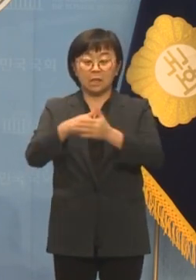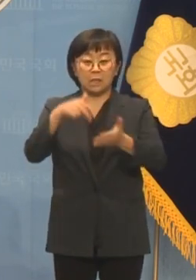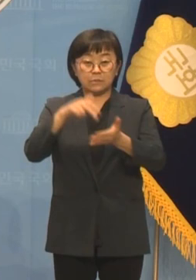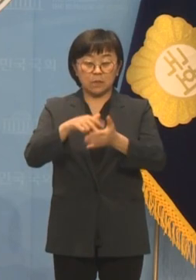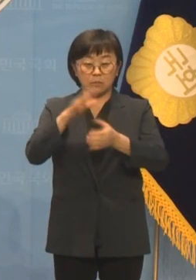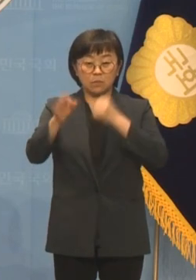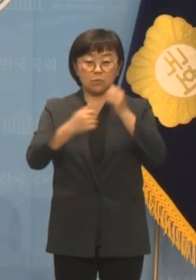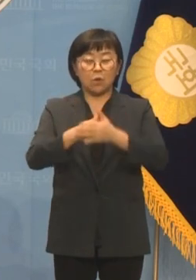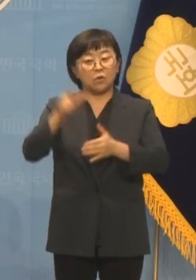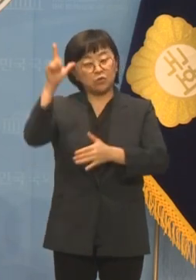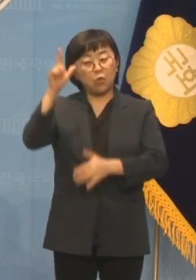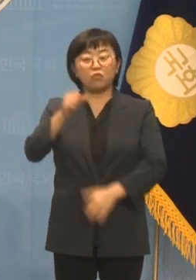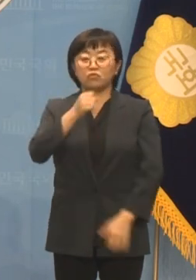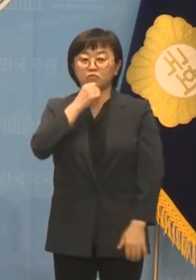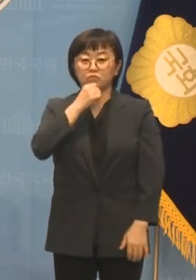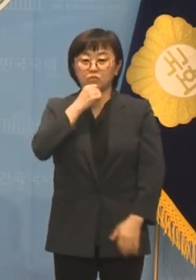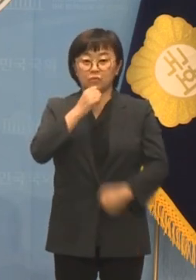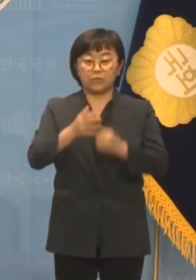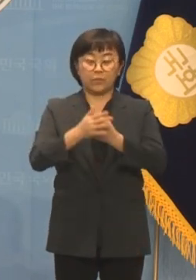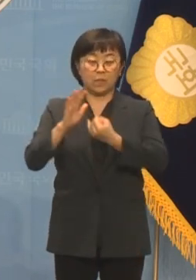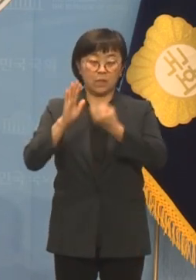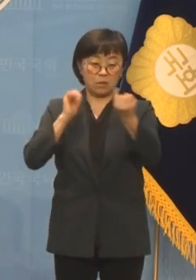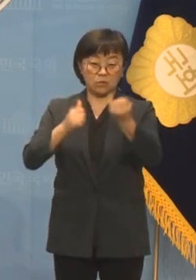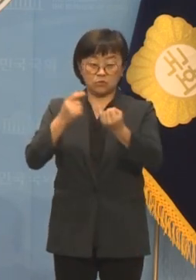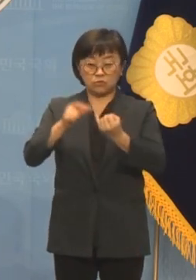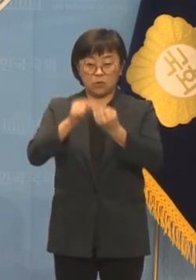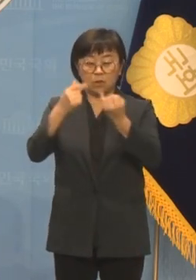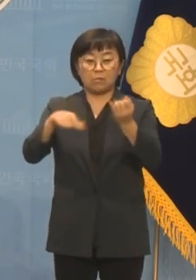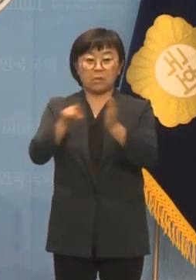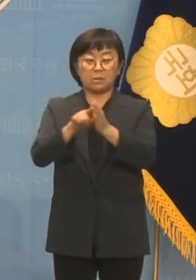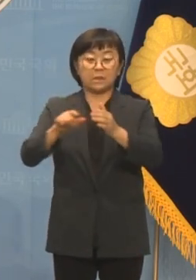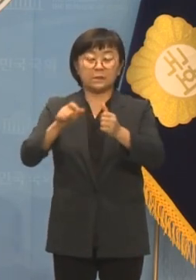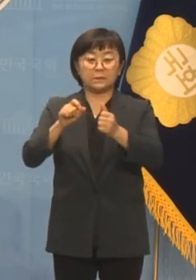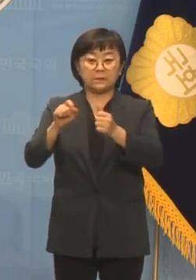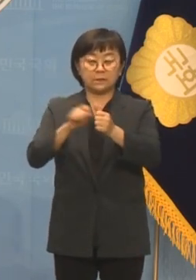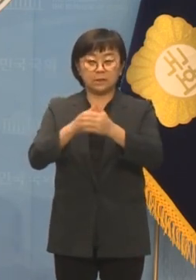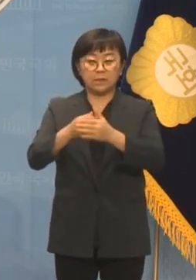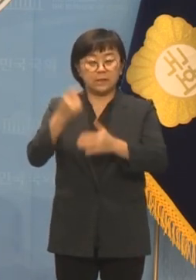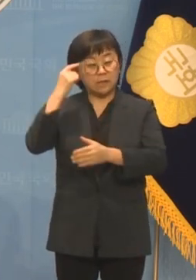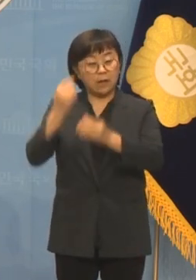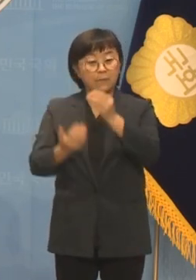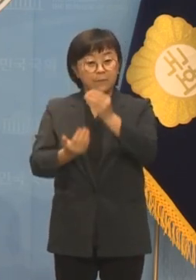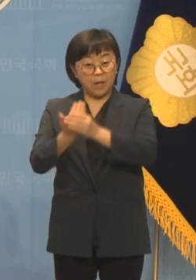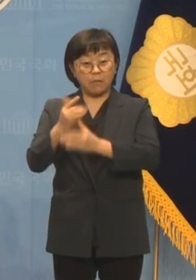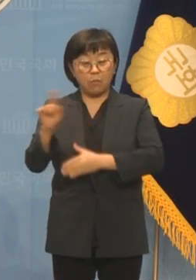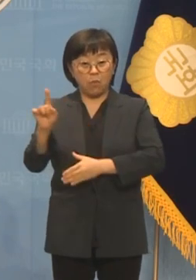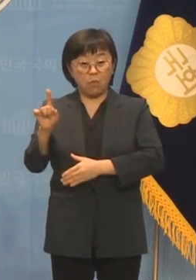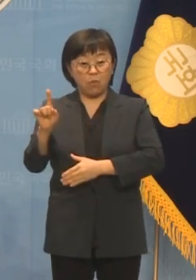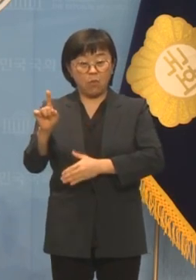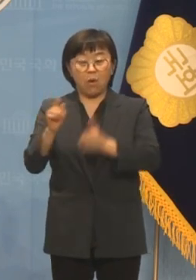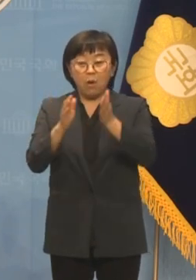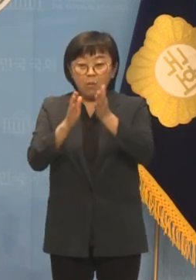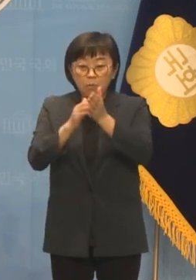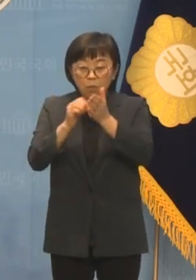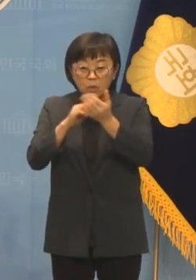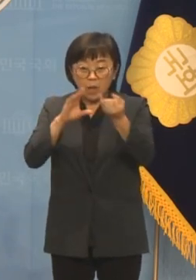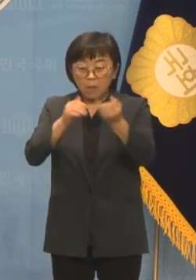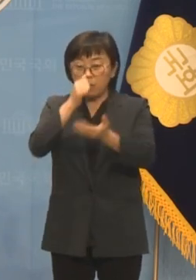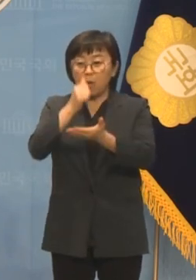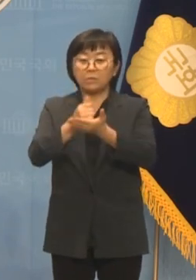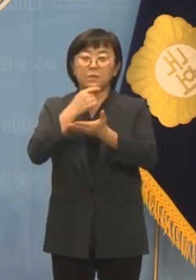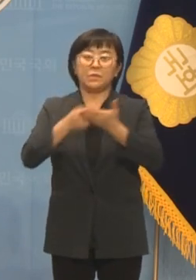명품백 수수 의혹 김건희 여사를 구하기 위해 측근들이 고작 생각해낸 핑계가 몰카 범죄